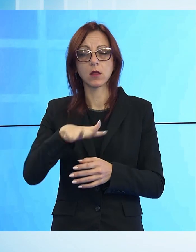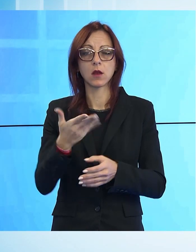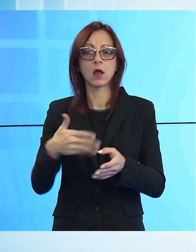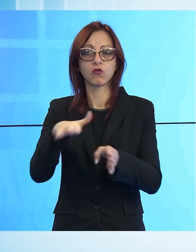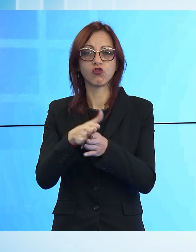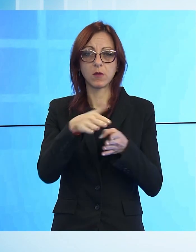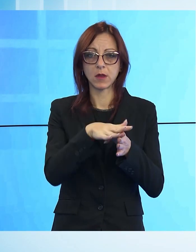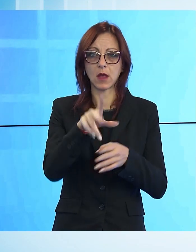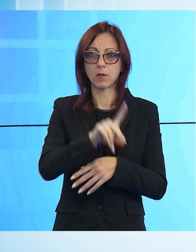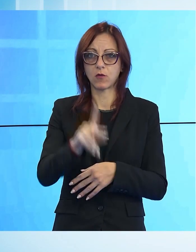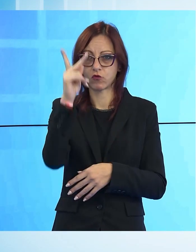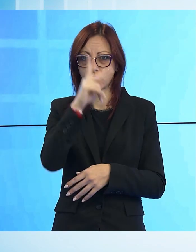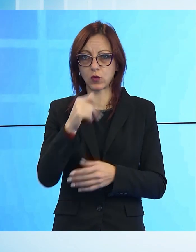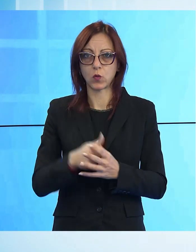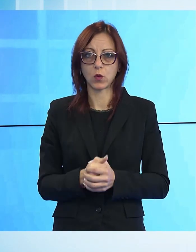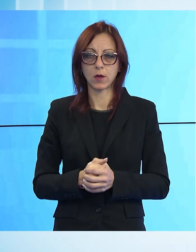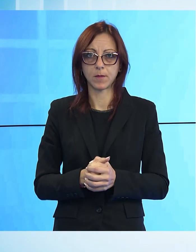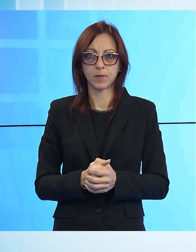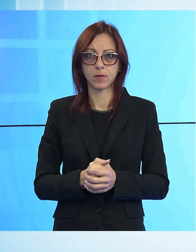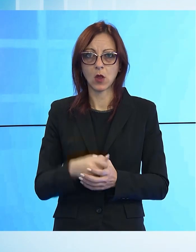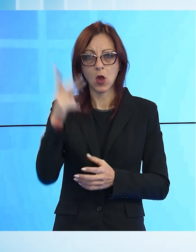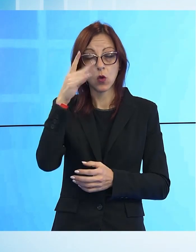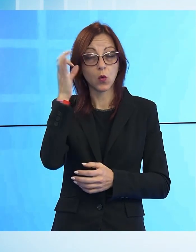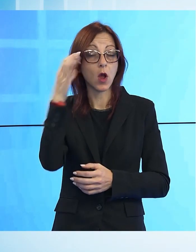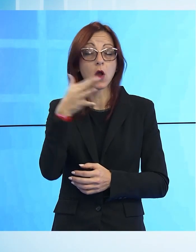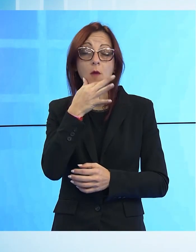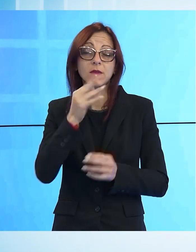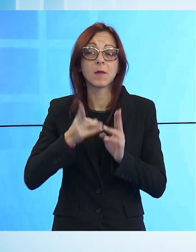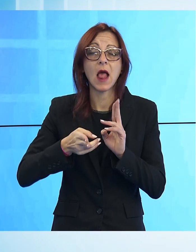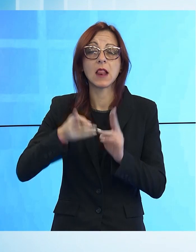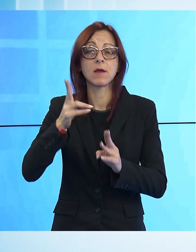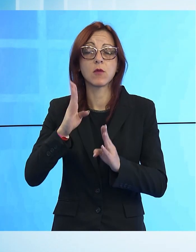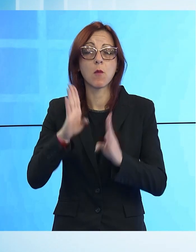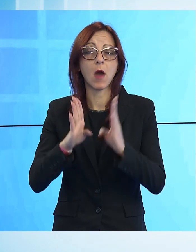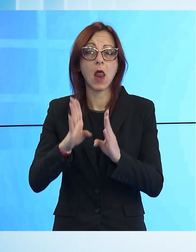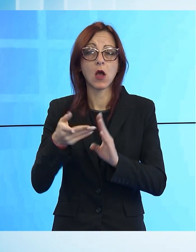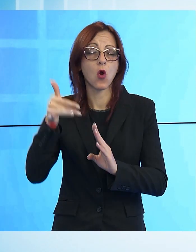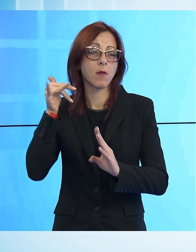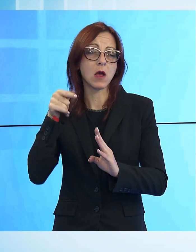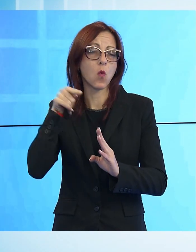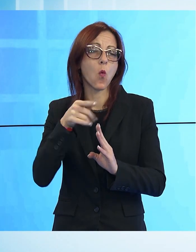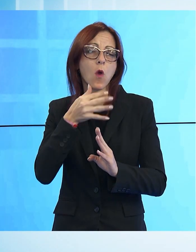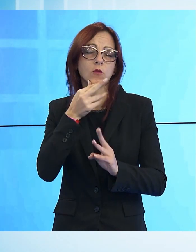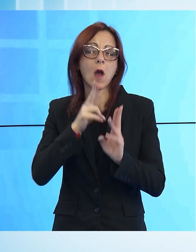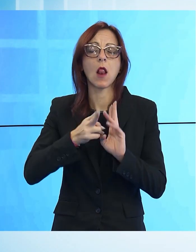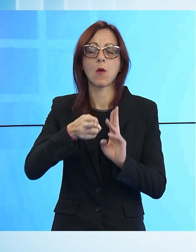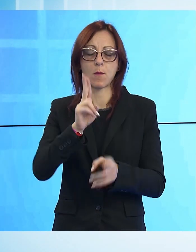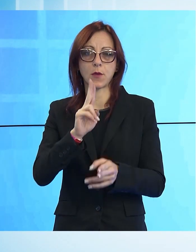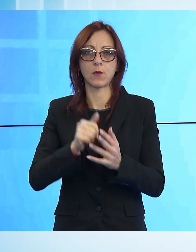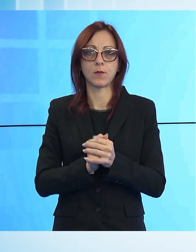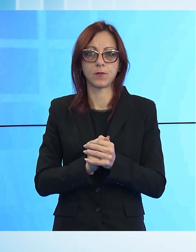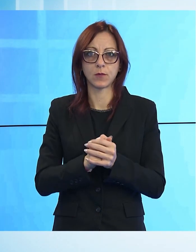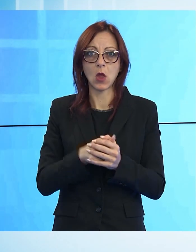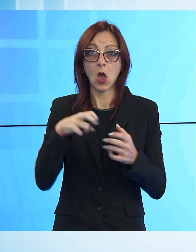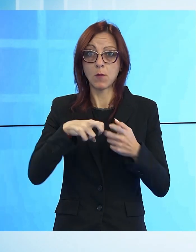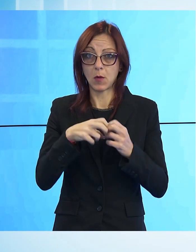I comics più belli di sempre, la soddisfazione del sindaco superato senza particolari difficoltà sotto il profilo della sosta